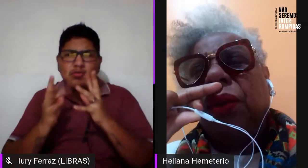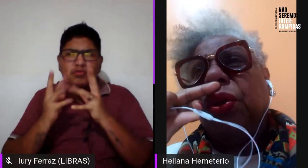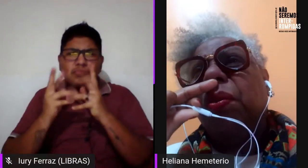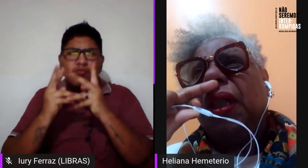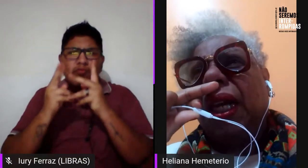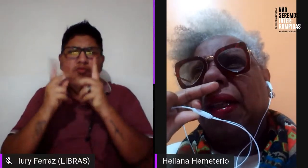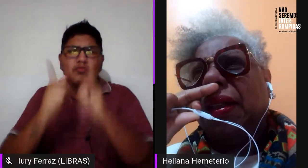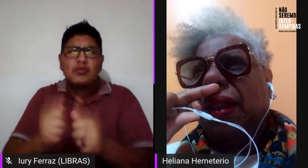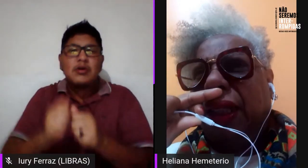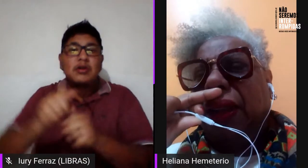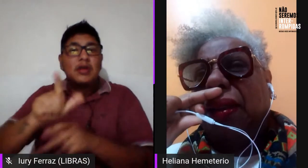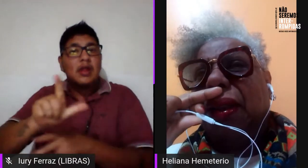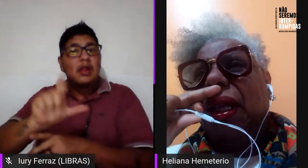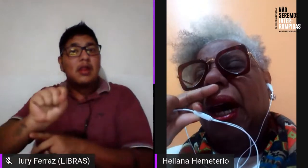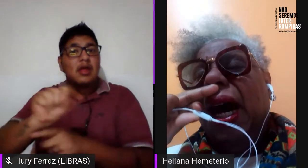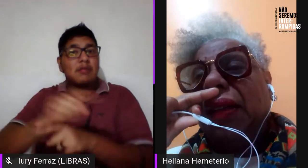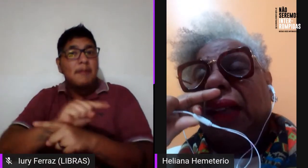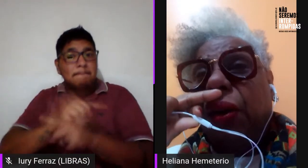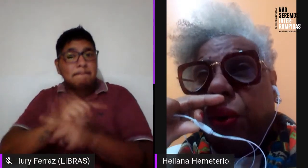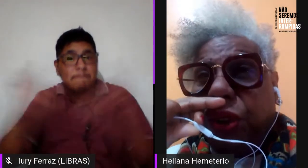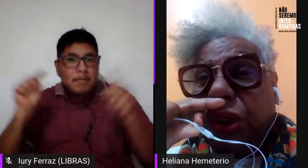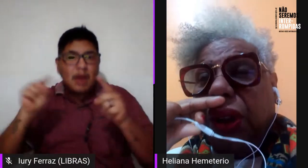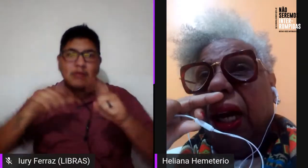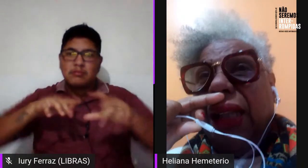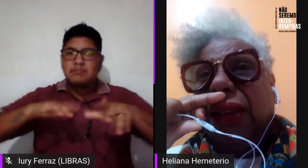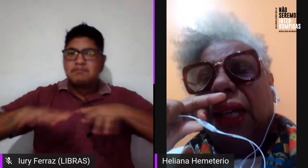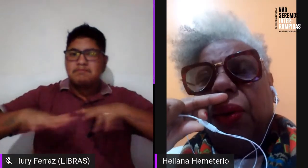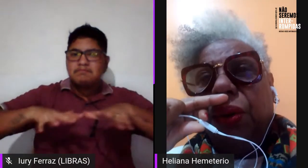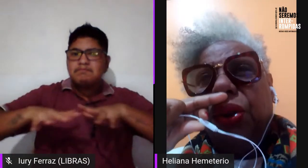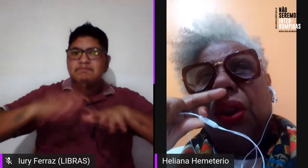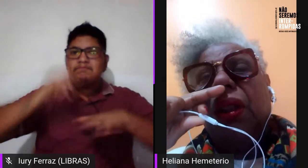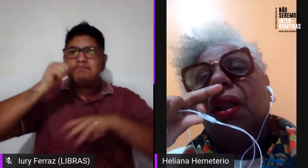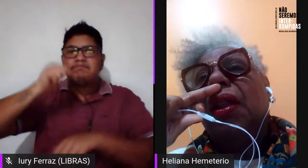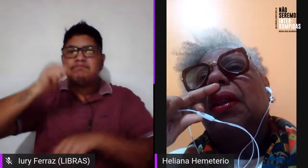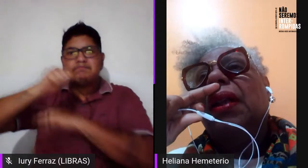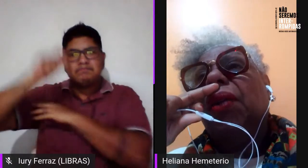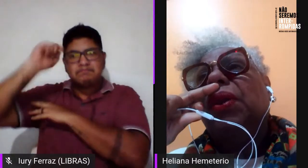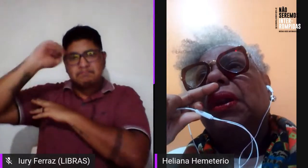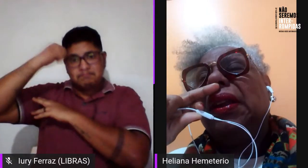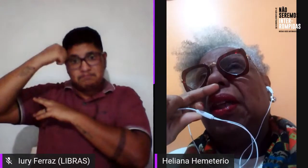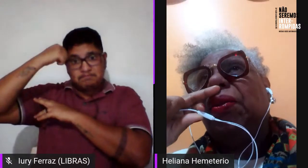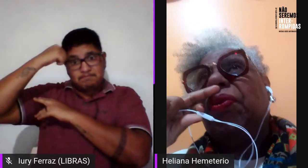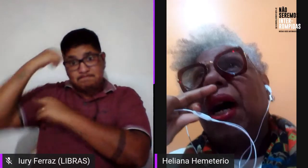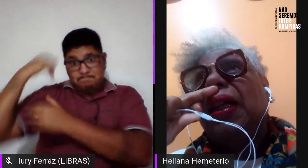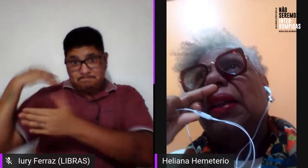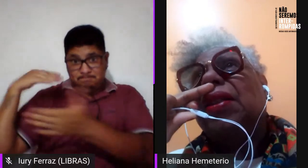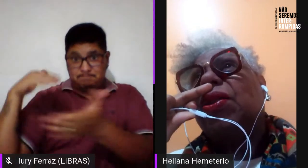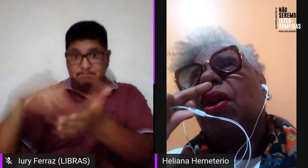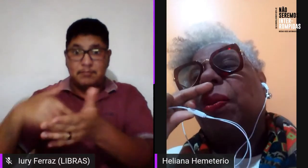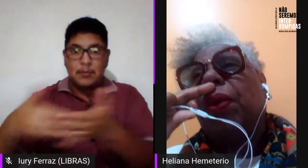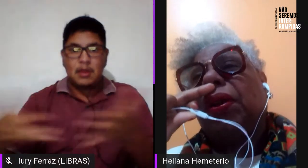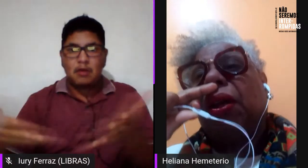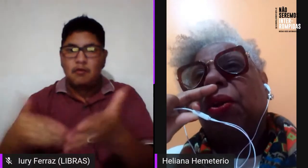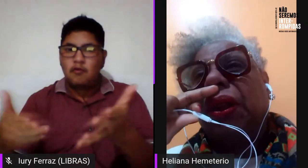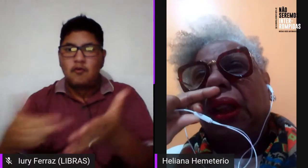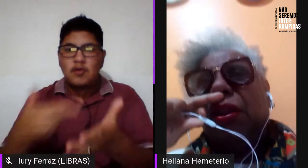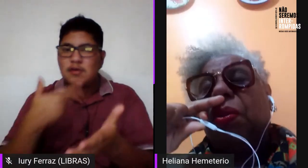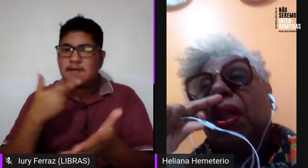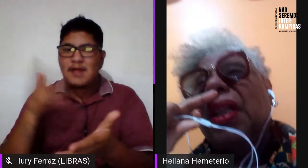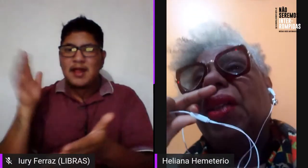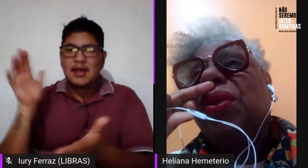movimento de mulheres negras, até hoje, até hoje, não fala desse nosso